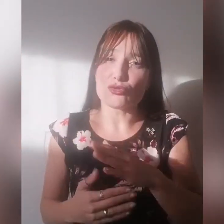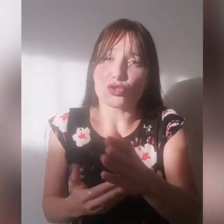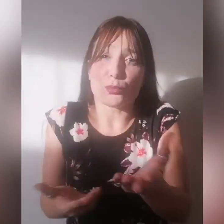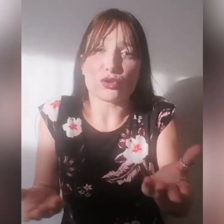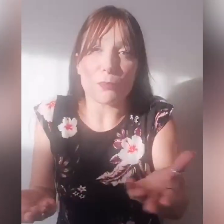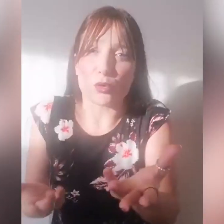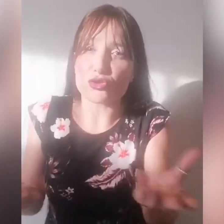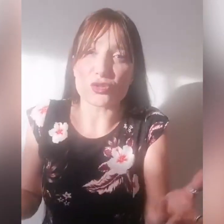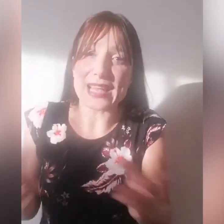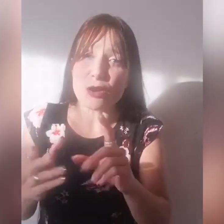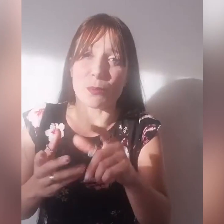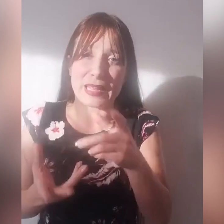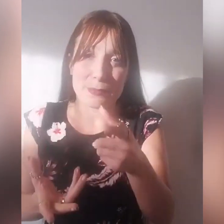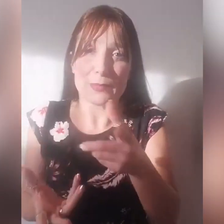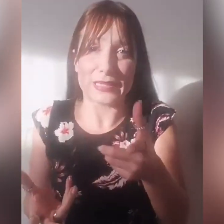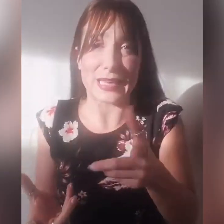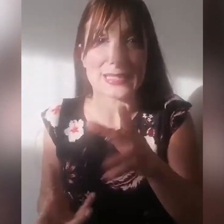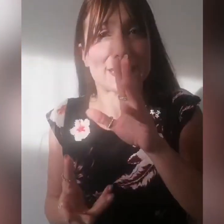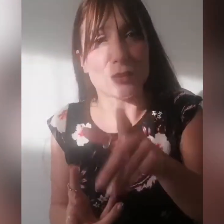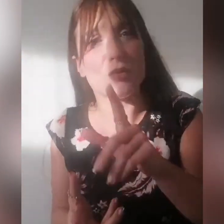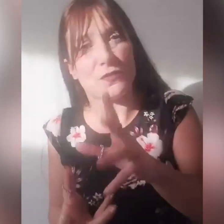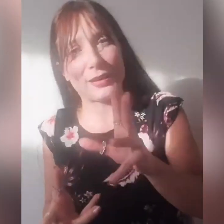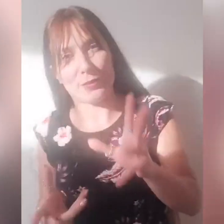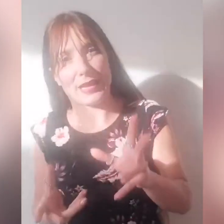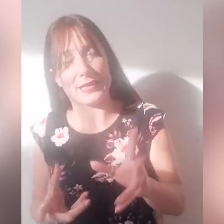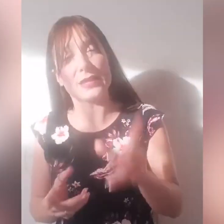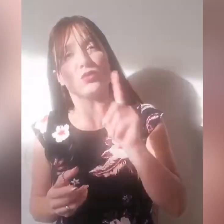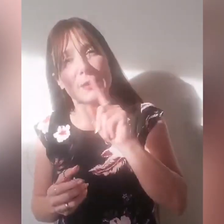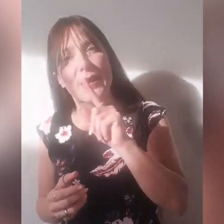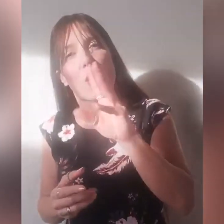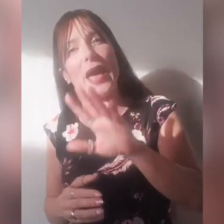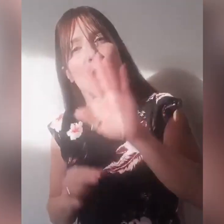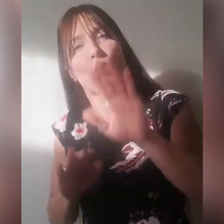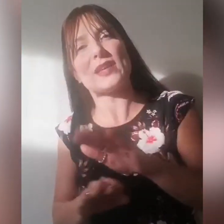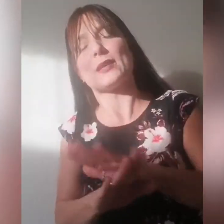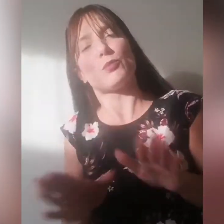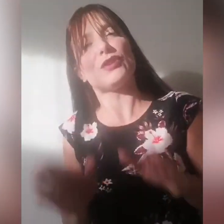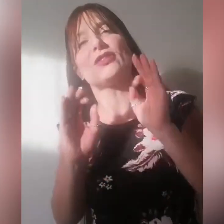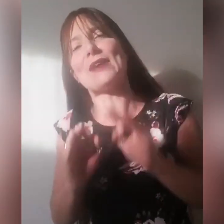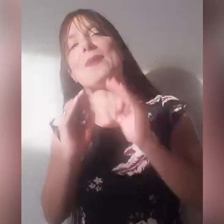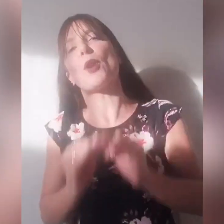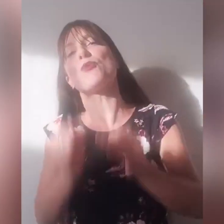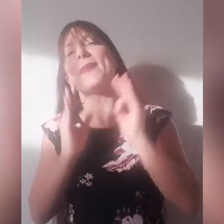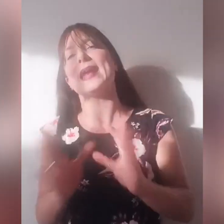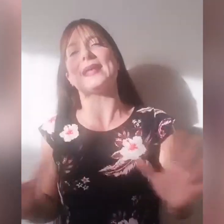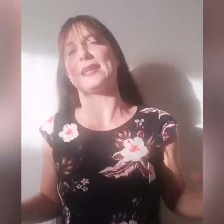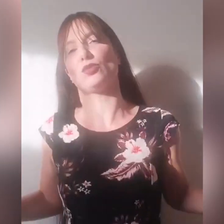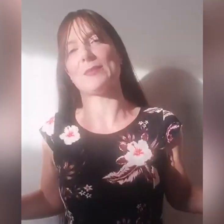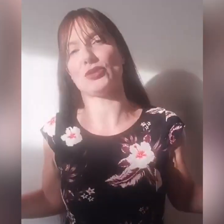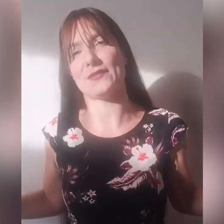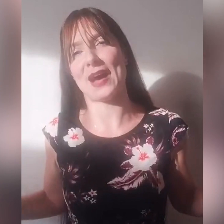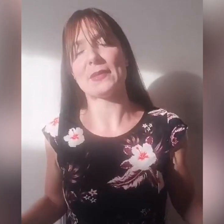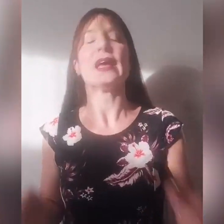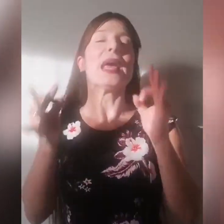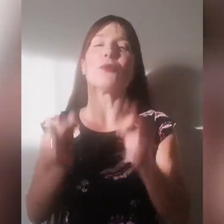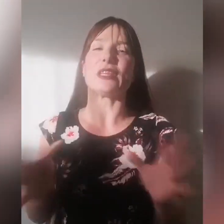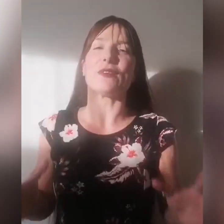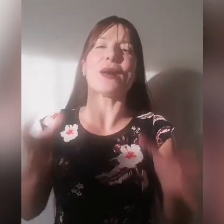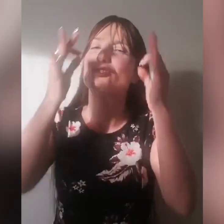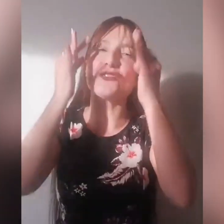purtroppo non sostengo perché le bibite gasate non fanno bene alla salute, però ecco questa pubblicità fa proprio bene alla salute emotiva, ci